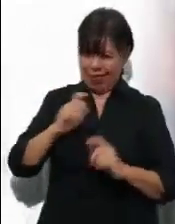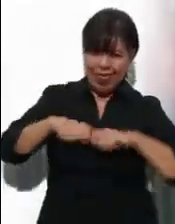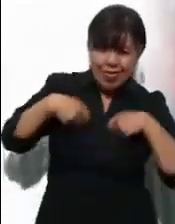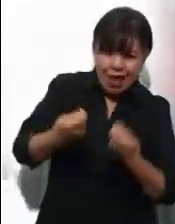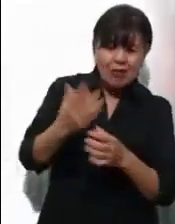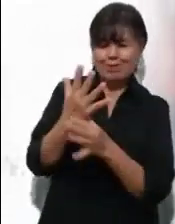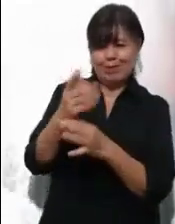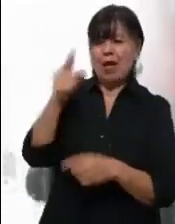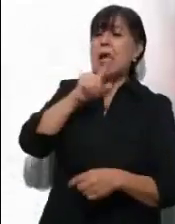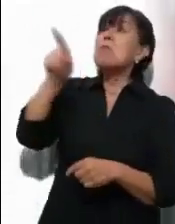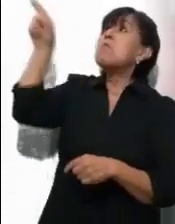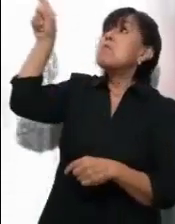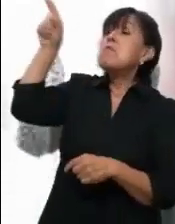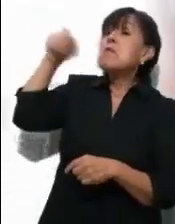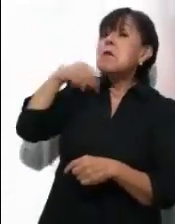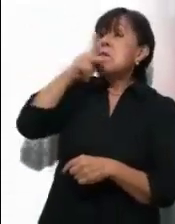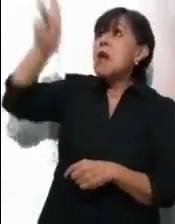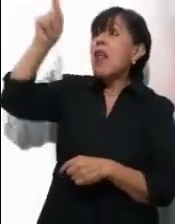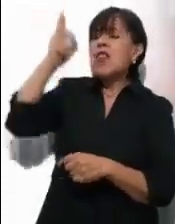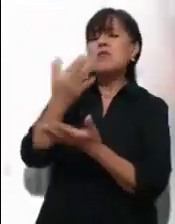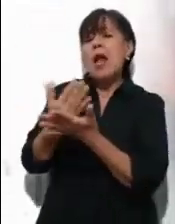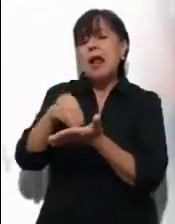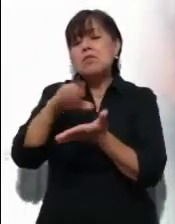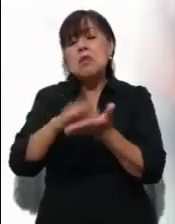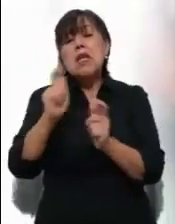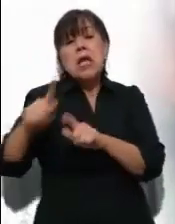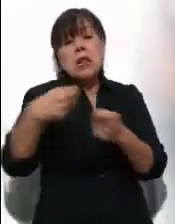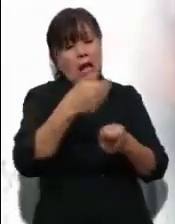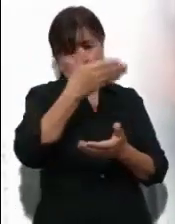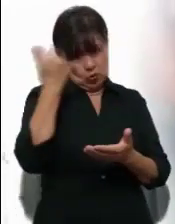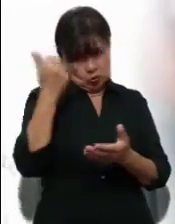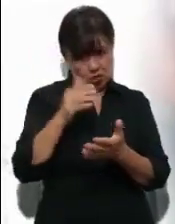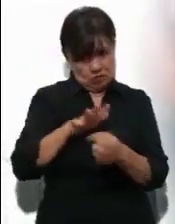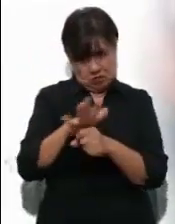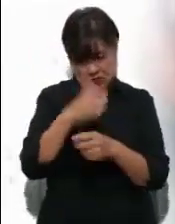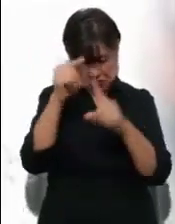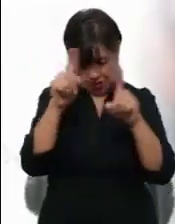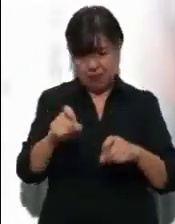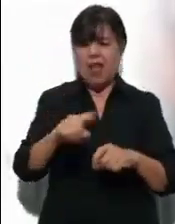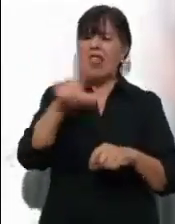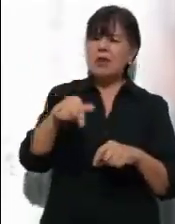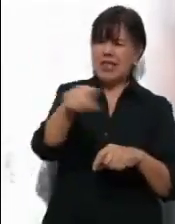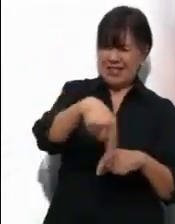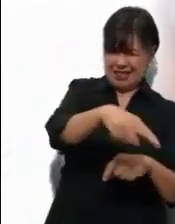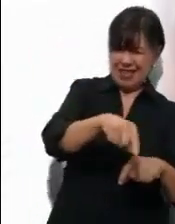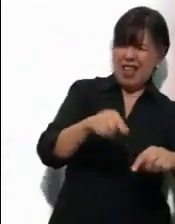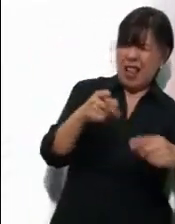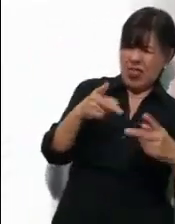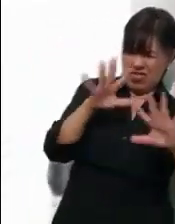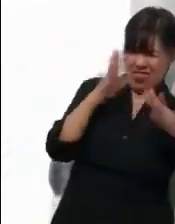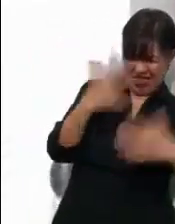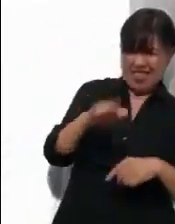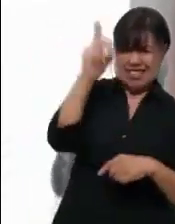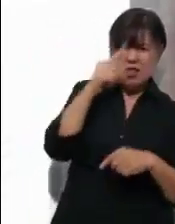Es para quien mi padre lo tiene reservado. Al oír aquello, los otros diez discípulos se indignaron contra los dos hermanos.